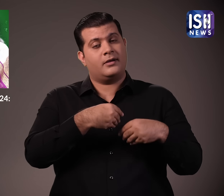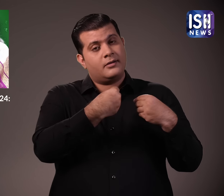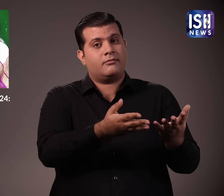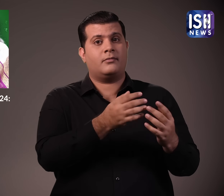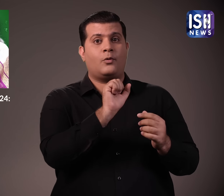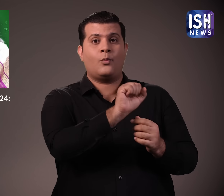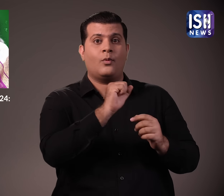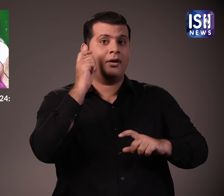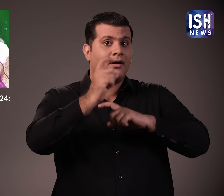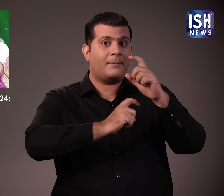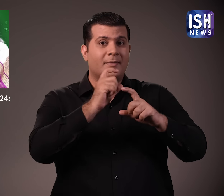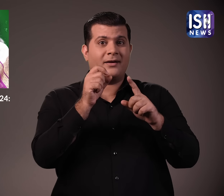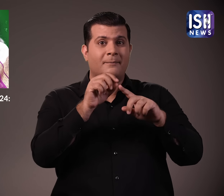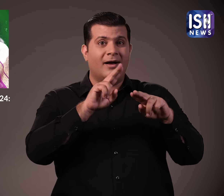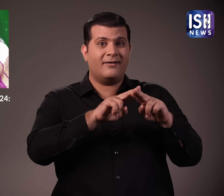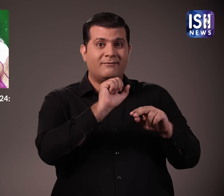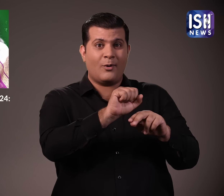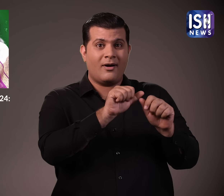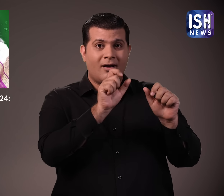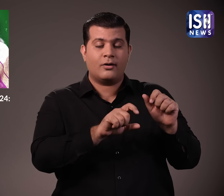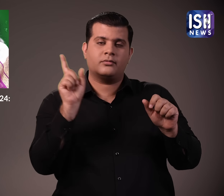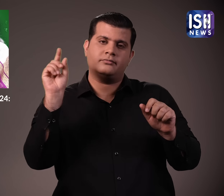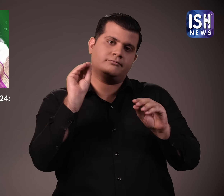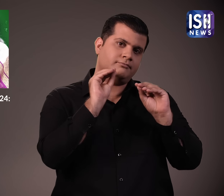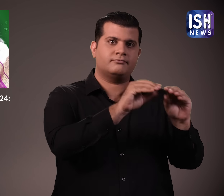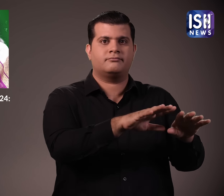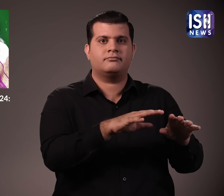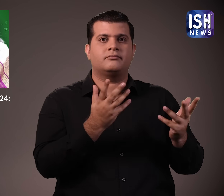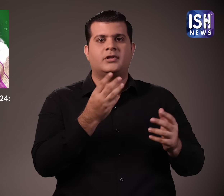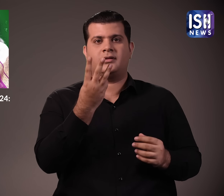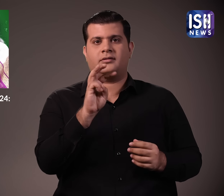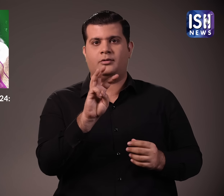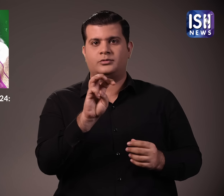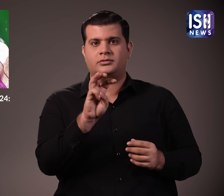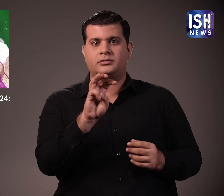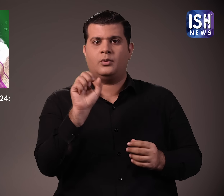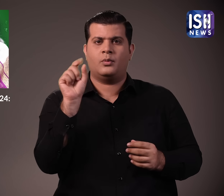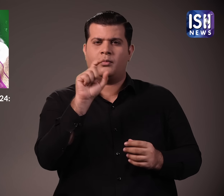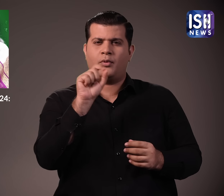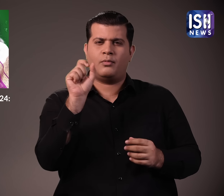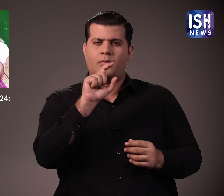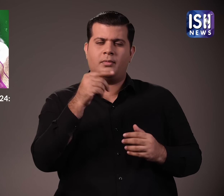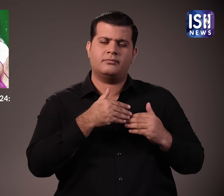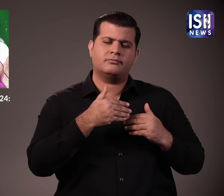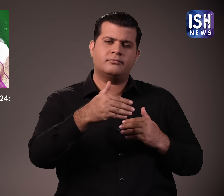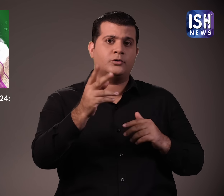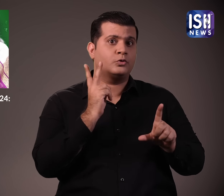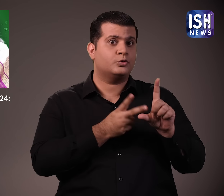सरकार नियोक्ताओं को EPFO खाते में दो साल तक प्रति मां तीन हजार तक की प्रति प्रवरूर्टि